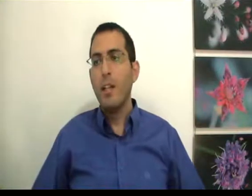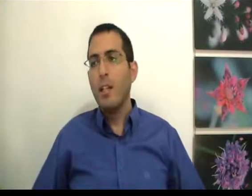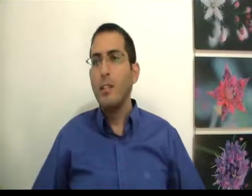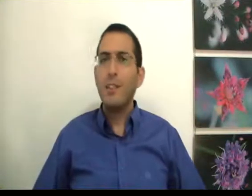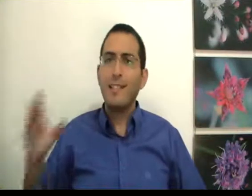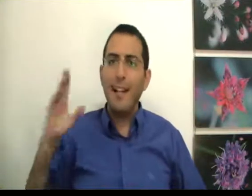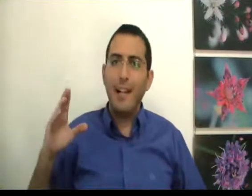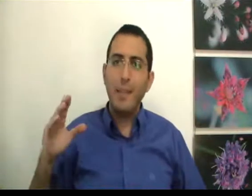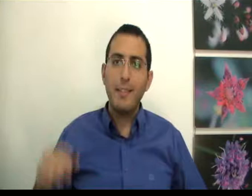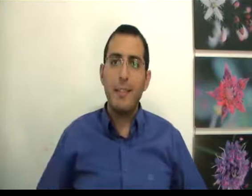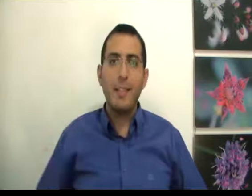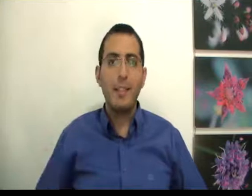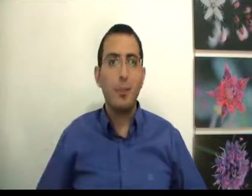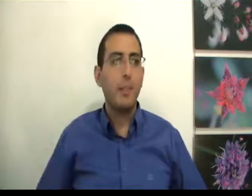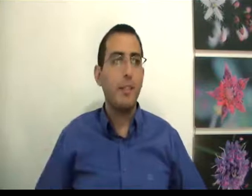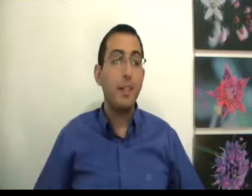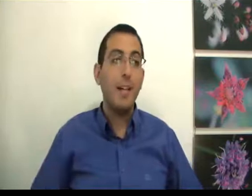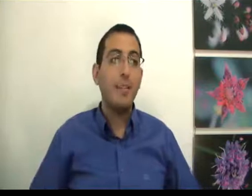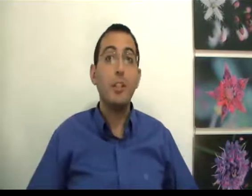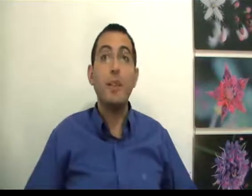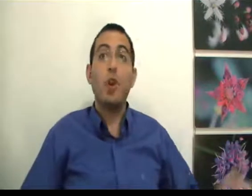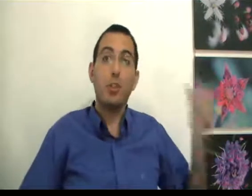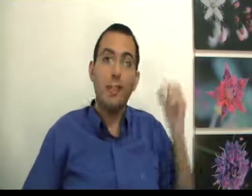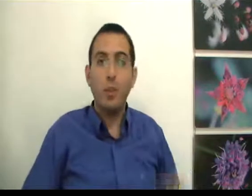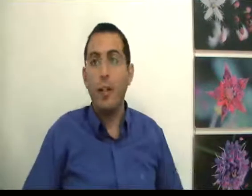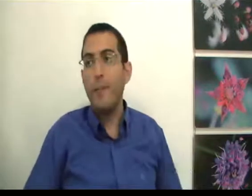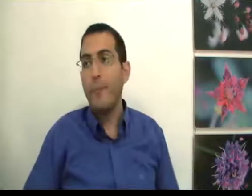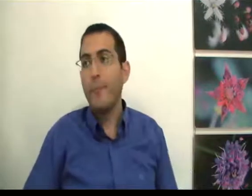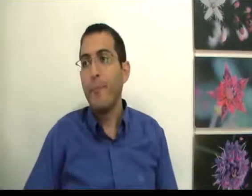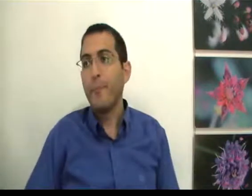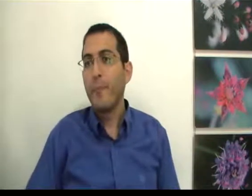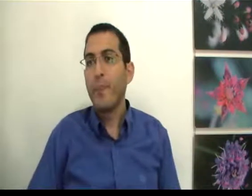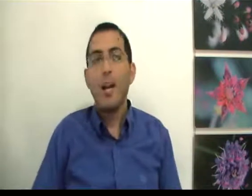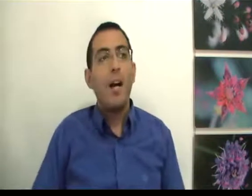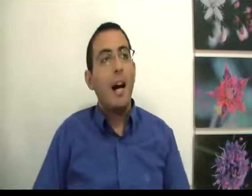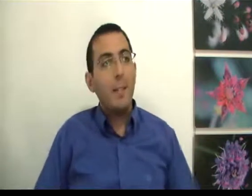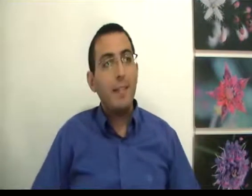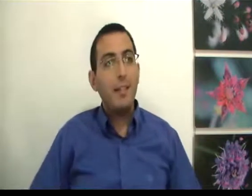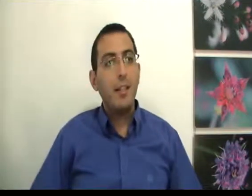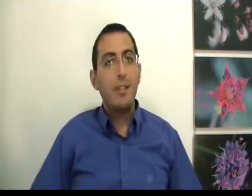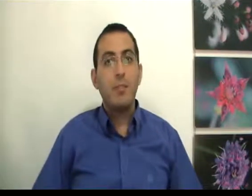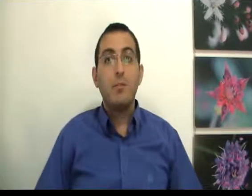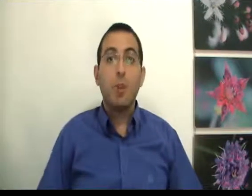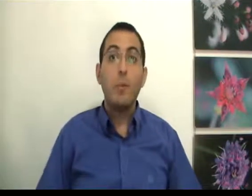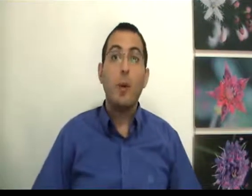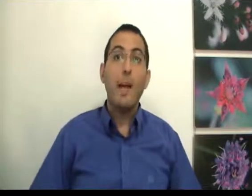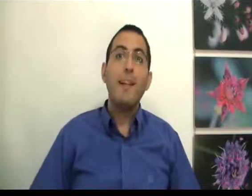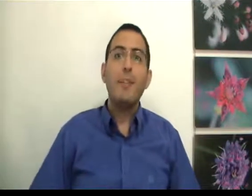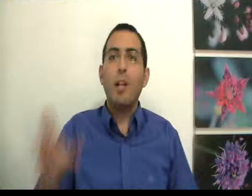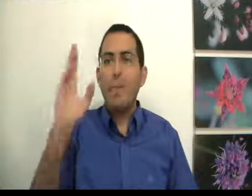זאת הייתה האמת האחד משמעית עכשיו יש אמת עוד יותר גדולה האמת היא קודם כל האמת הגדולה